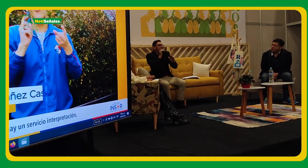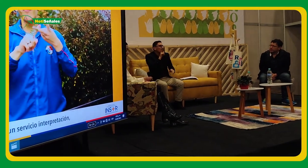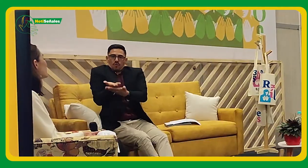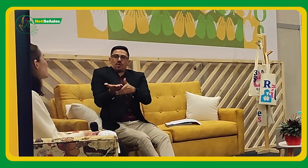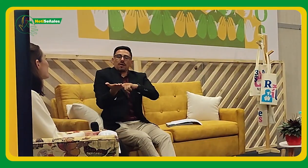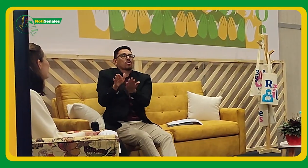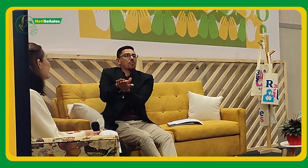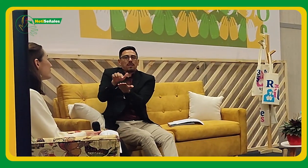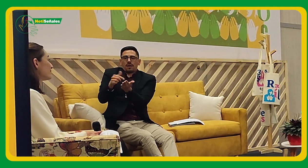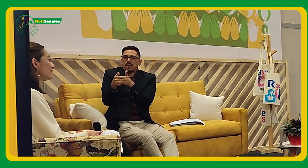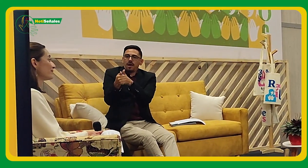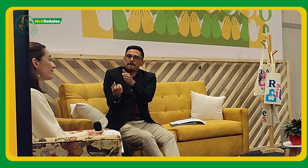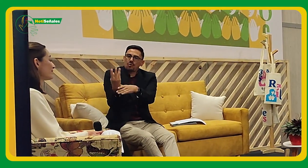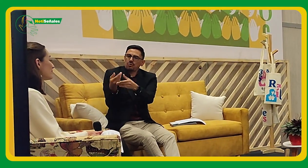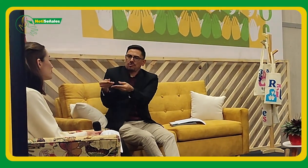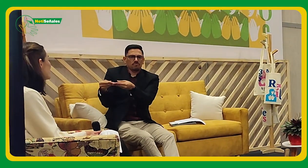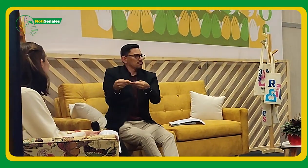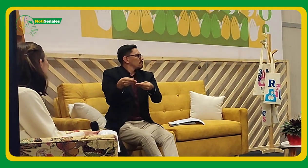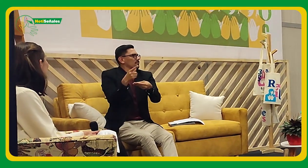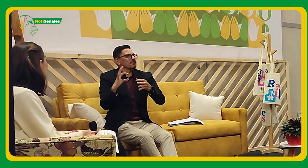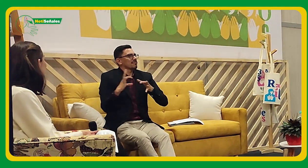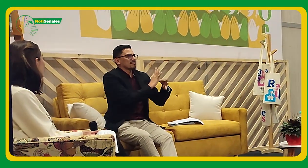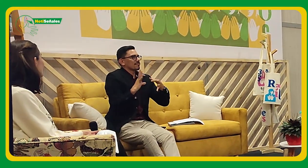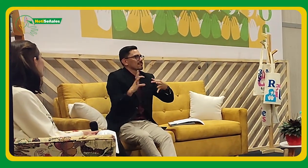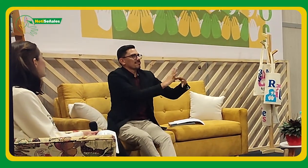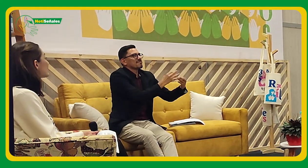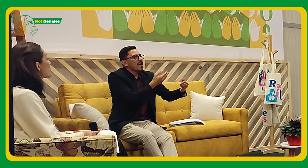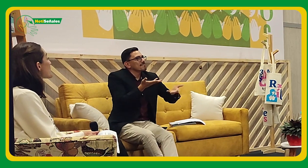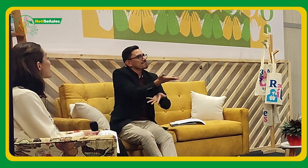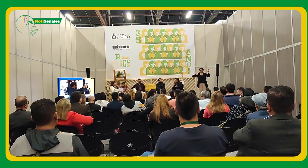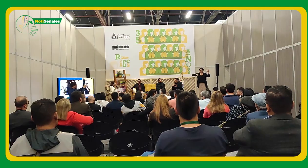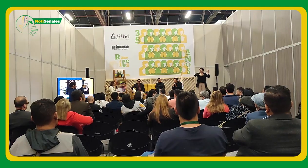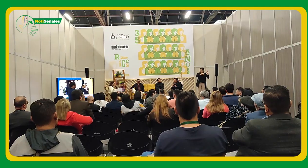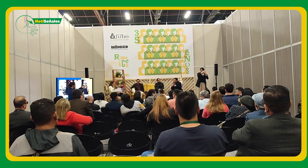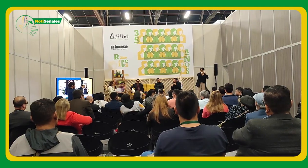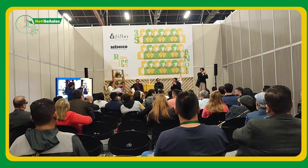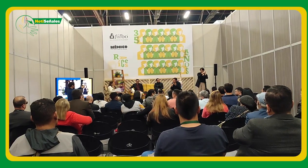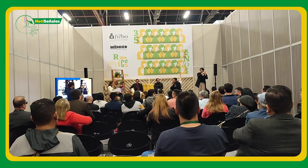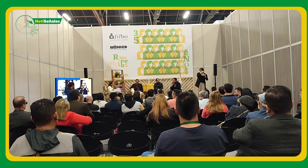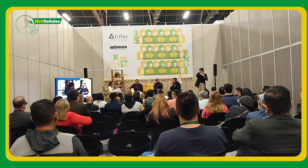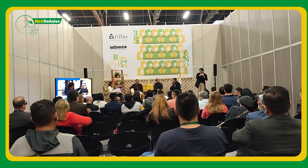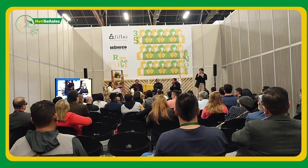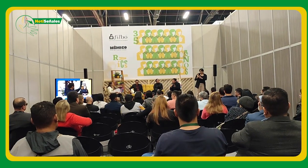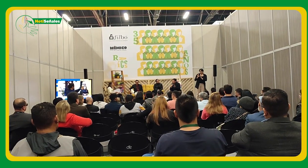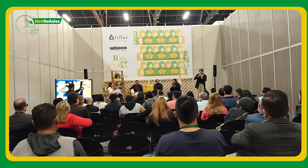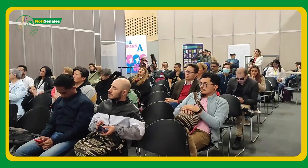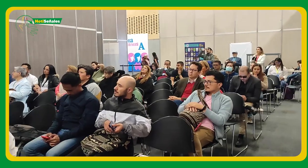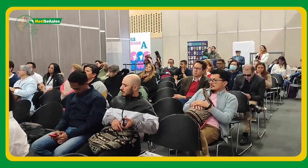que van el María Fernanda y Carlos para poder articular nuestra guía. No solo en las producciones de las entidades del gobierno,